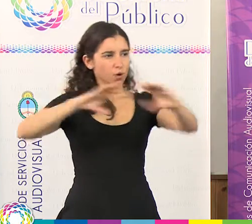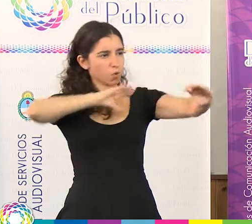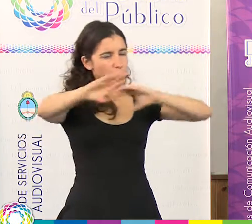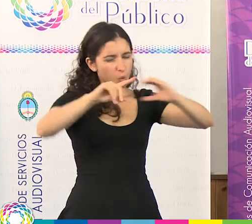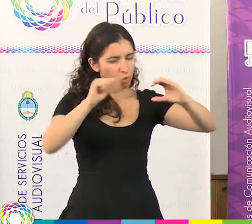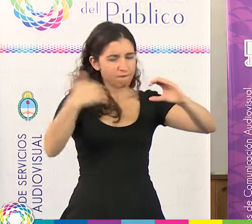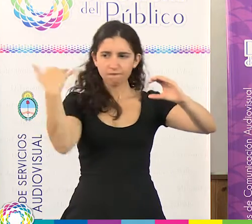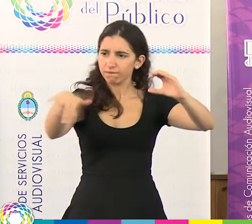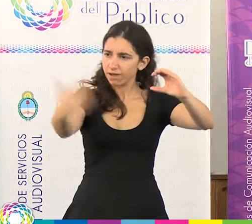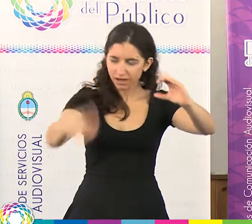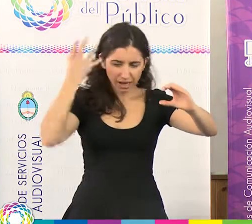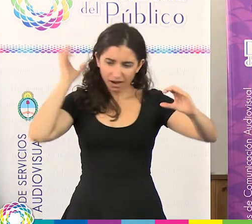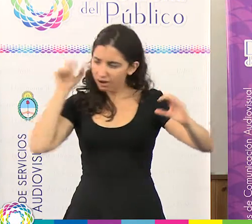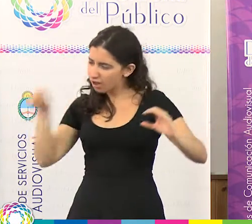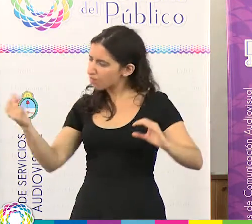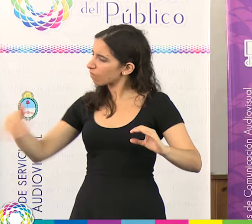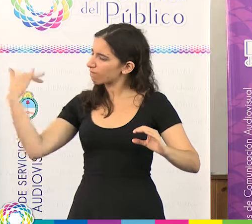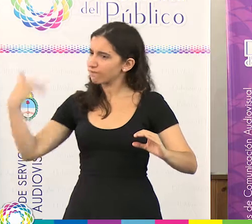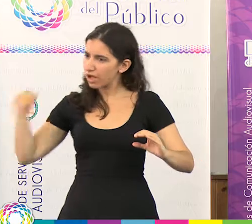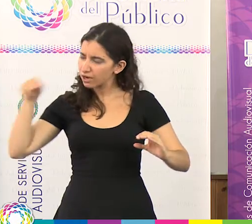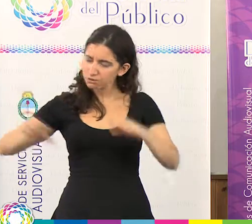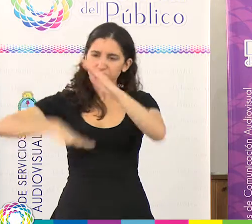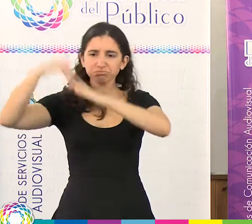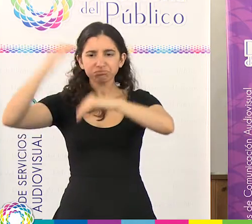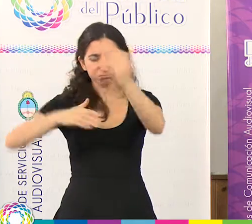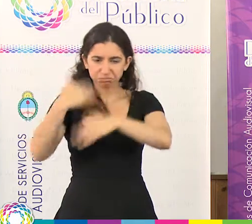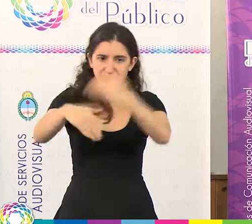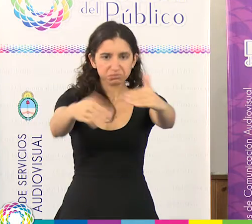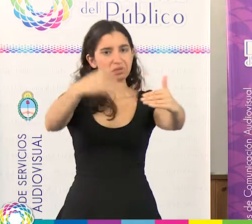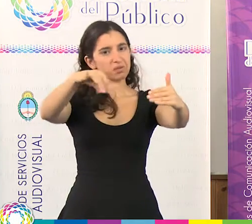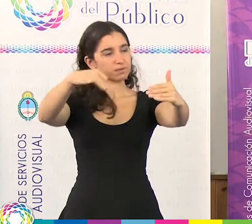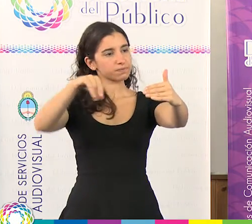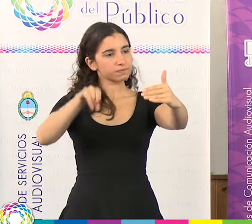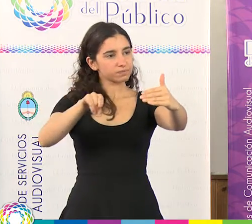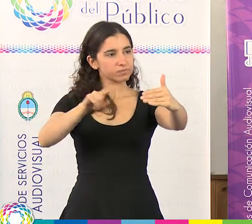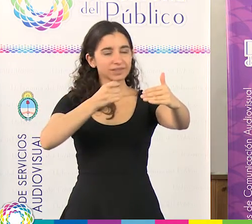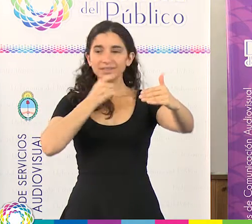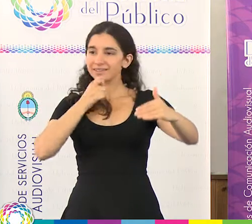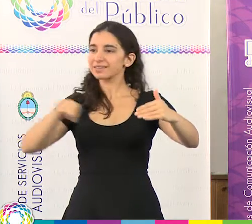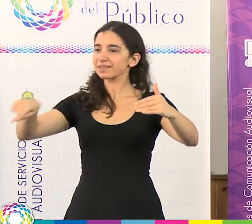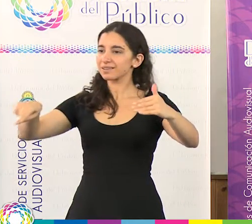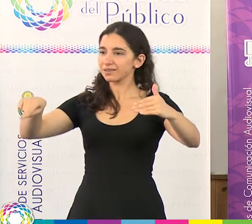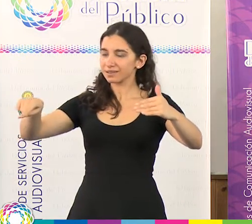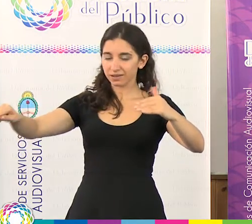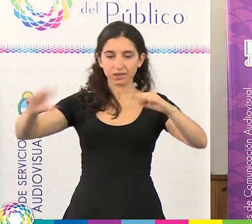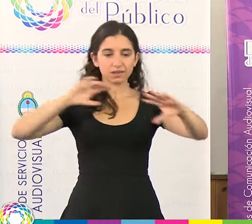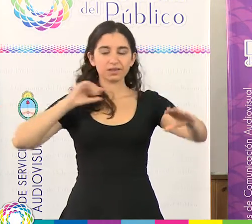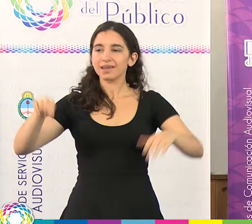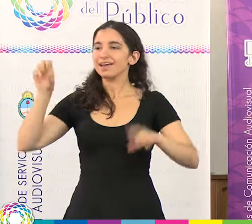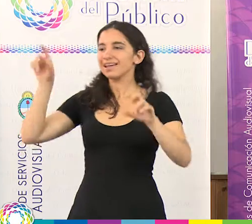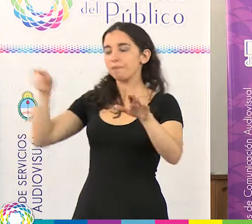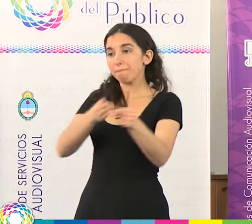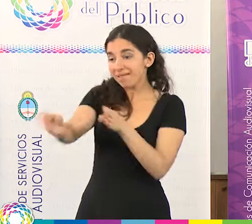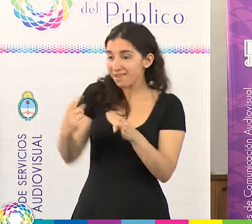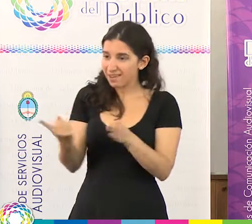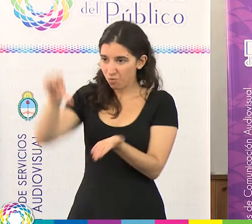sobre todo con la radio, que tenemos que seguir construyendo en pos de ese eje curricular que es formación de la ciudadanía,